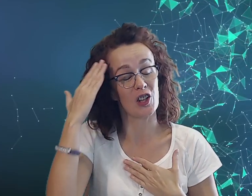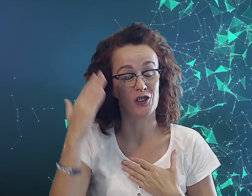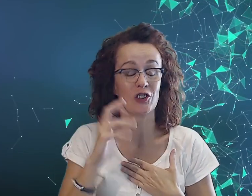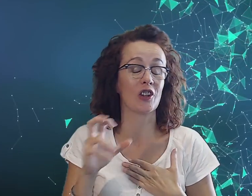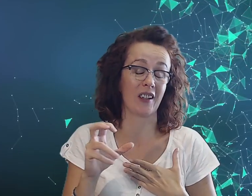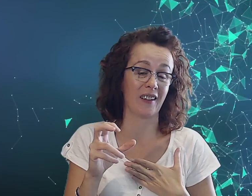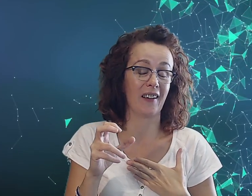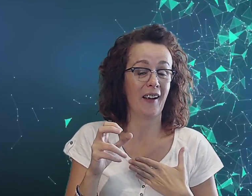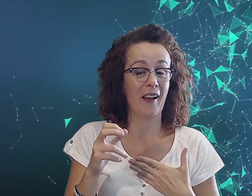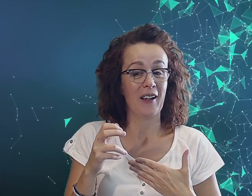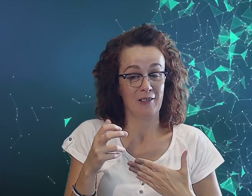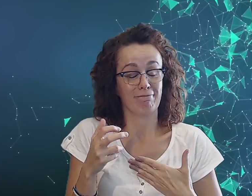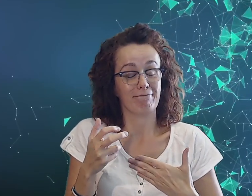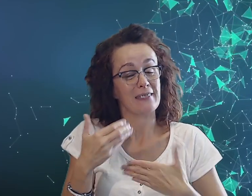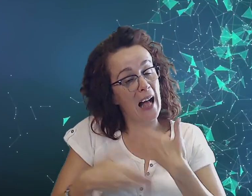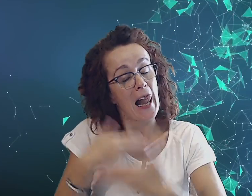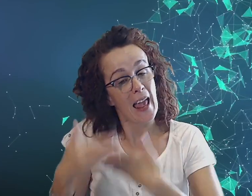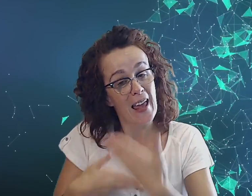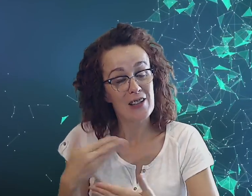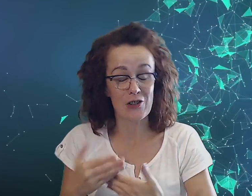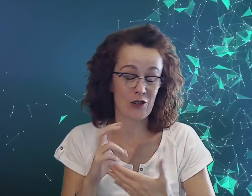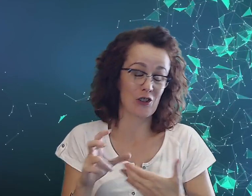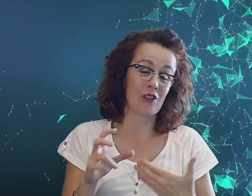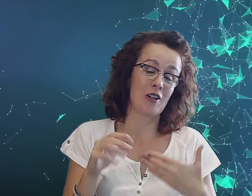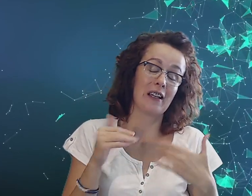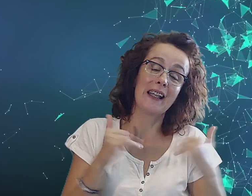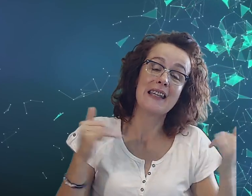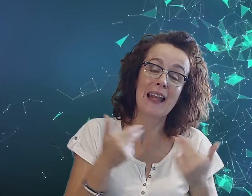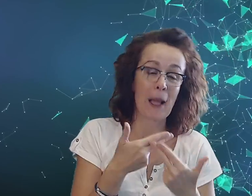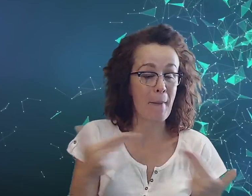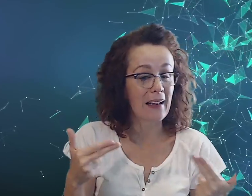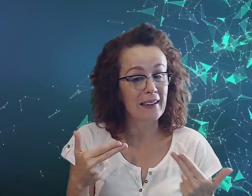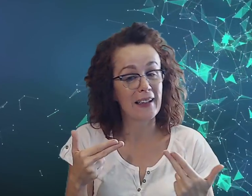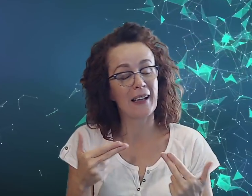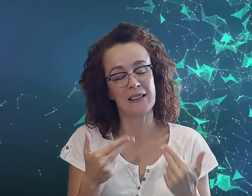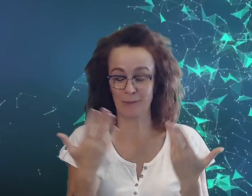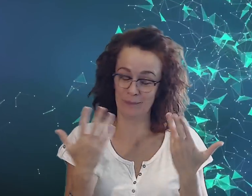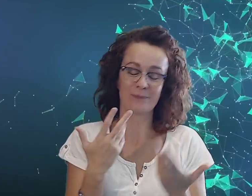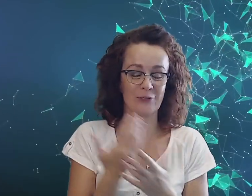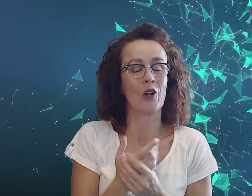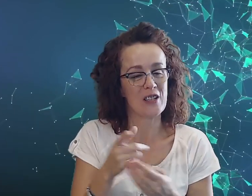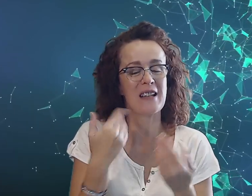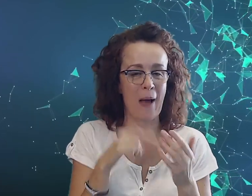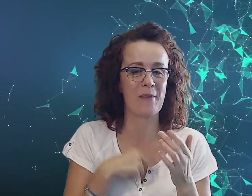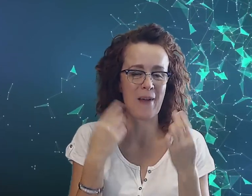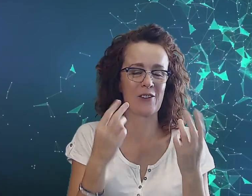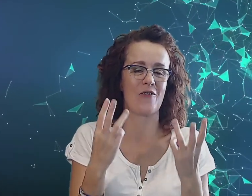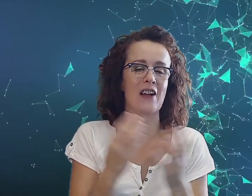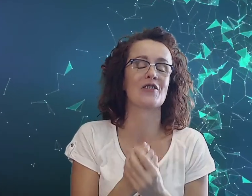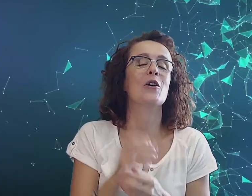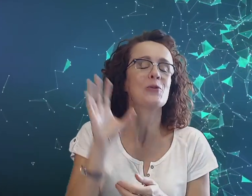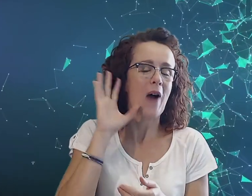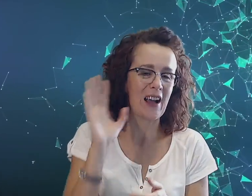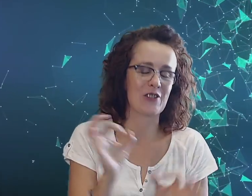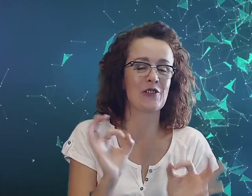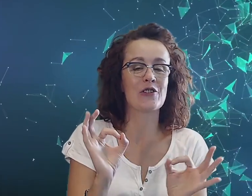dalej, czy inne tematy. To jest dla mnie bardzo ważne. Słuchajcie, dzisiaj